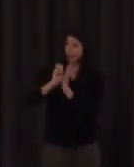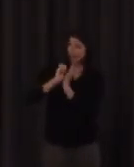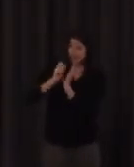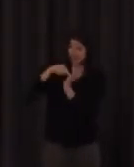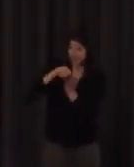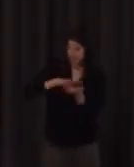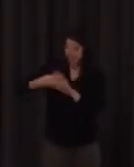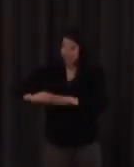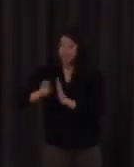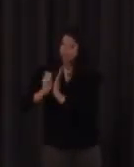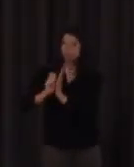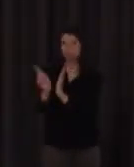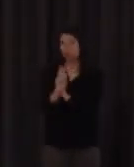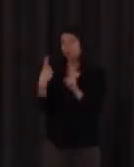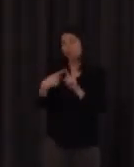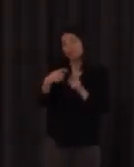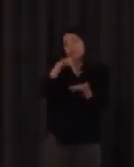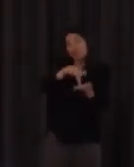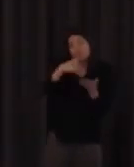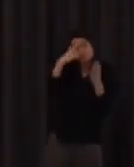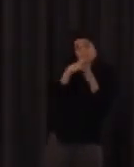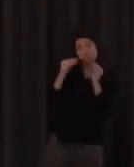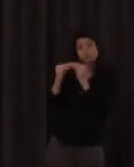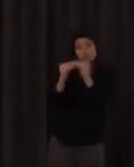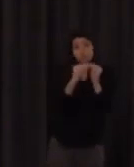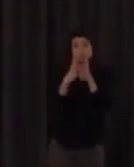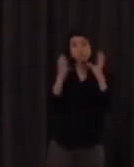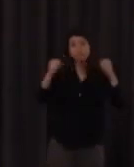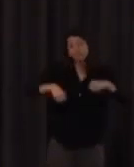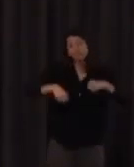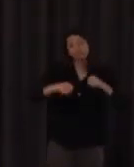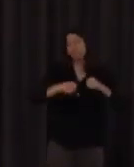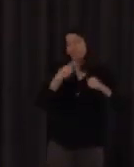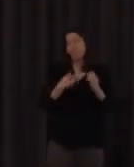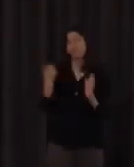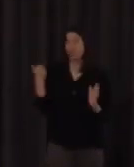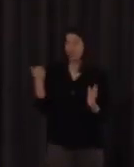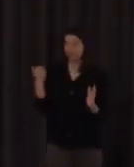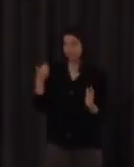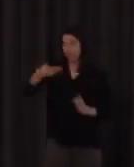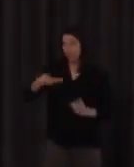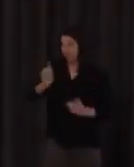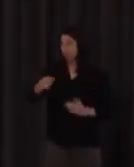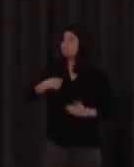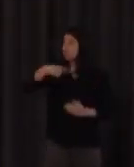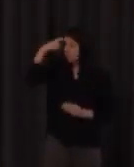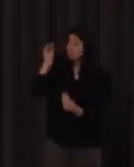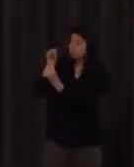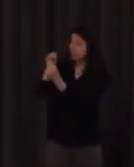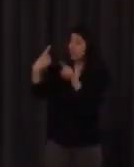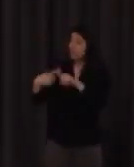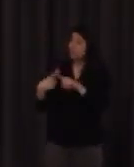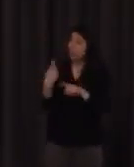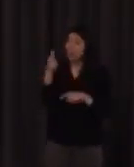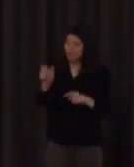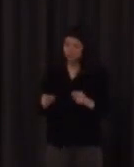distintivos y yo así lo creo también es decir una persona puede leer él sea otra cosa